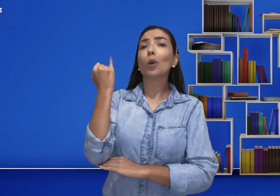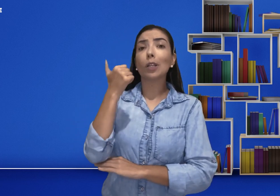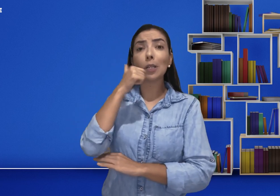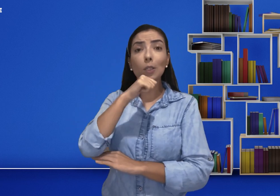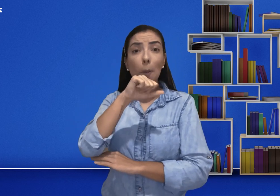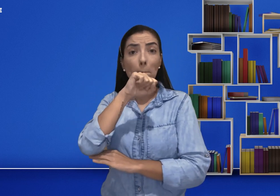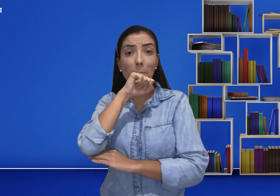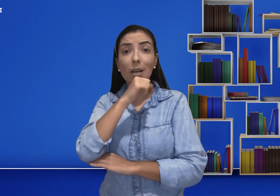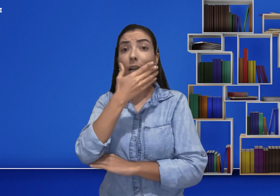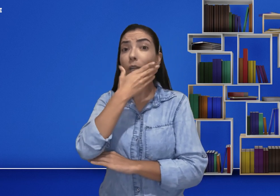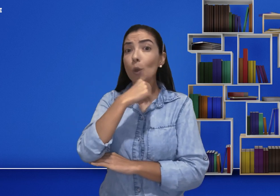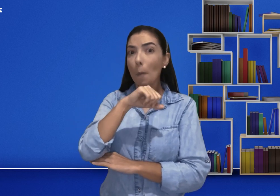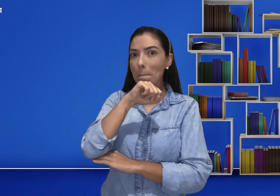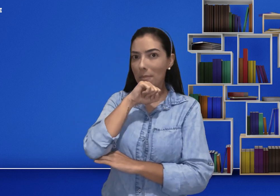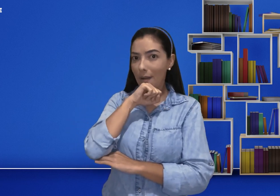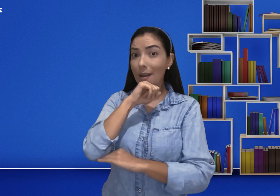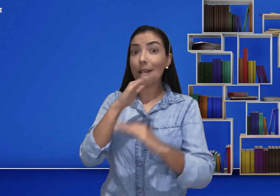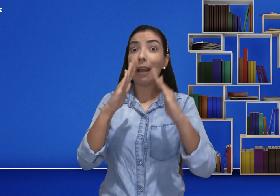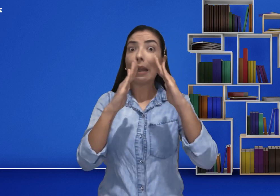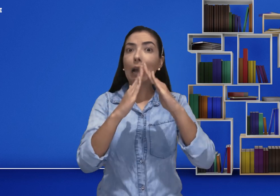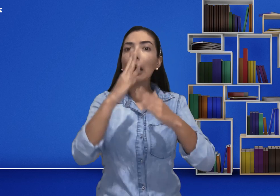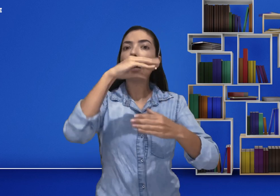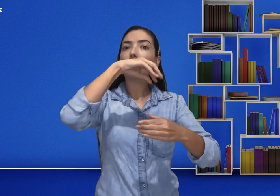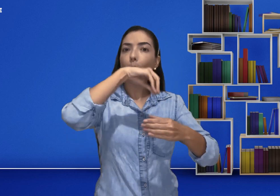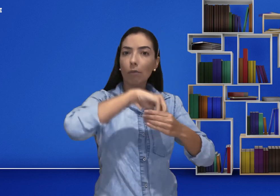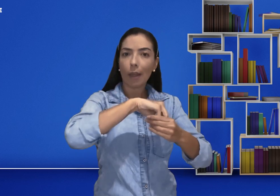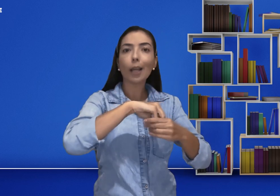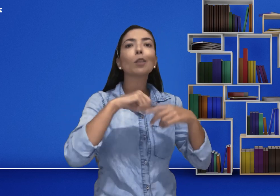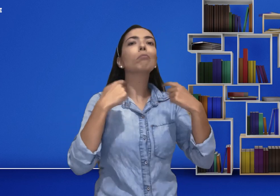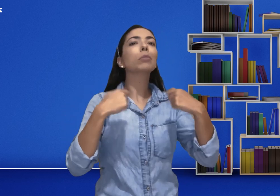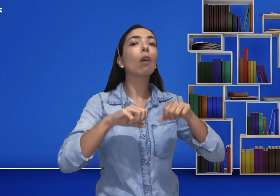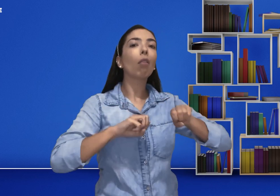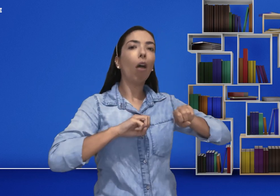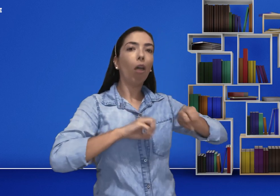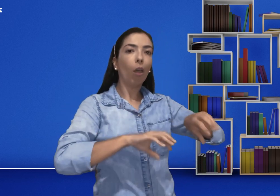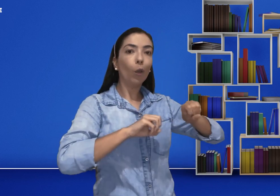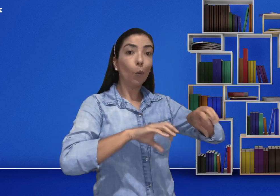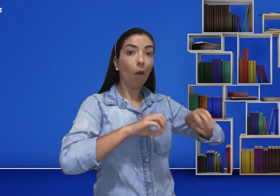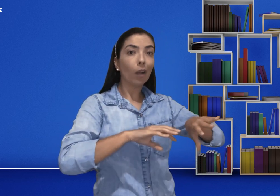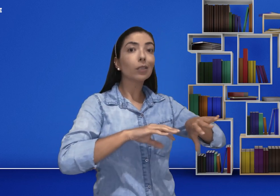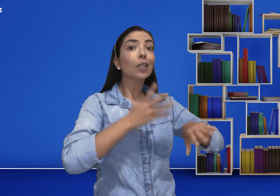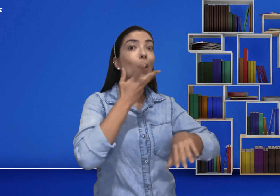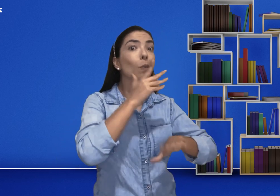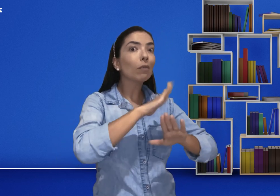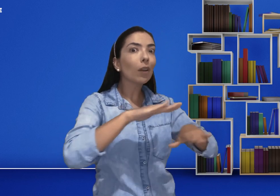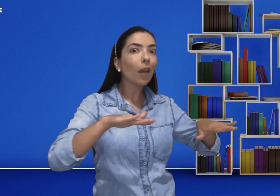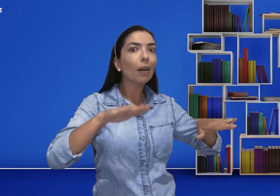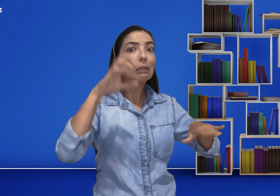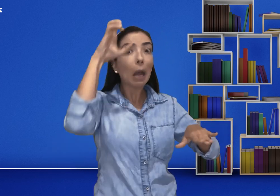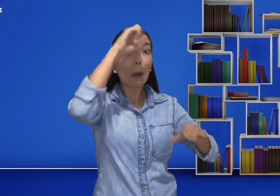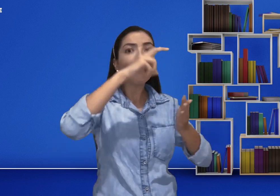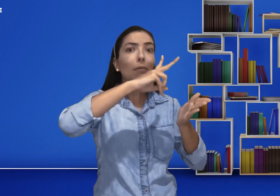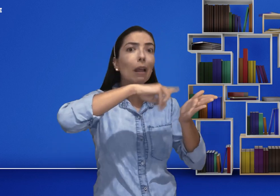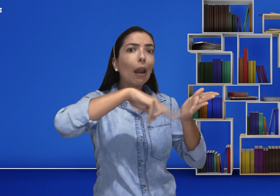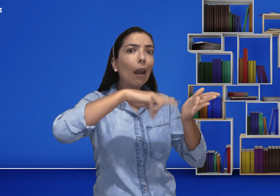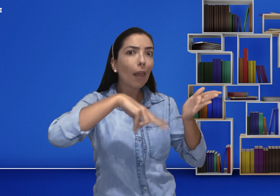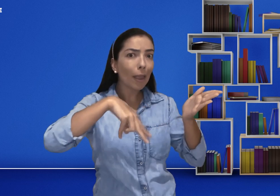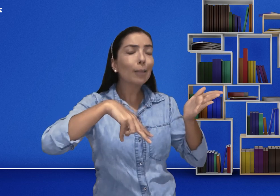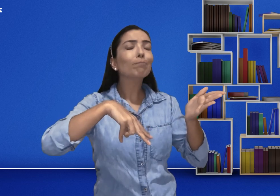mas é importante que desde antes os pais dentro de casa comecem a ensinar essa criança a ler.